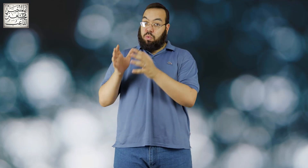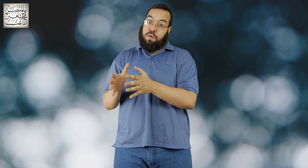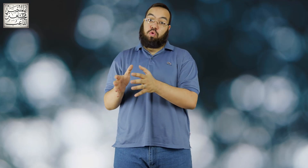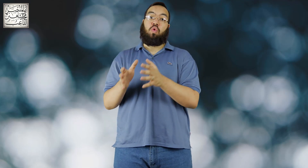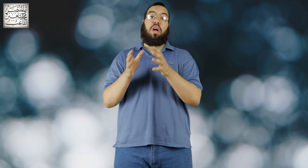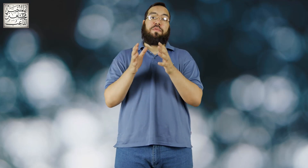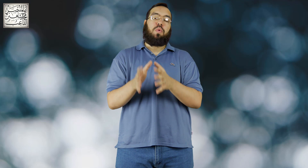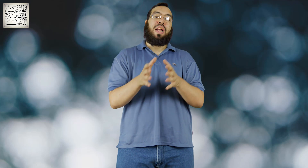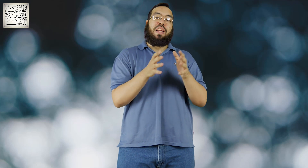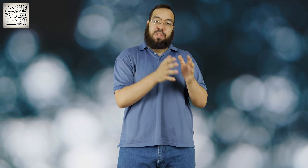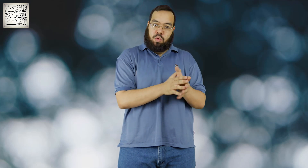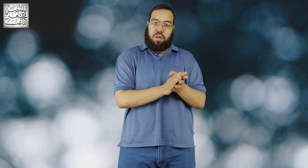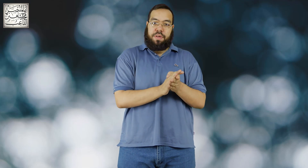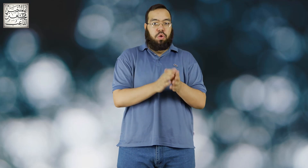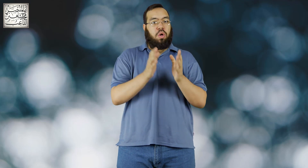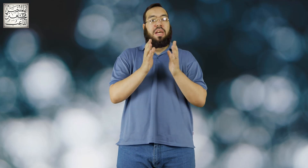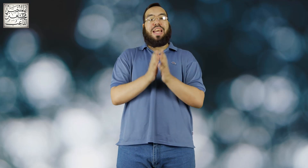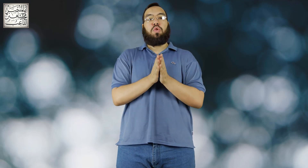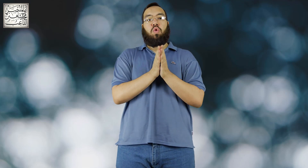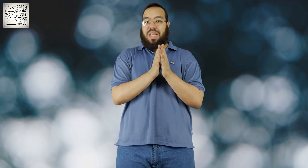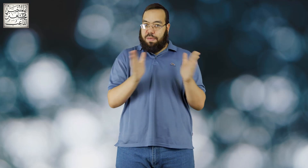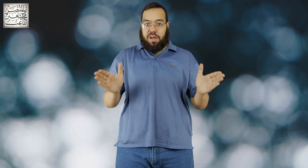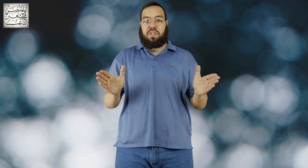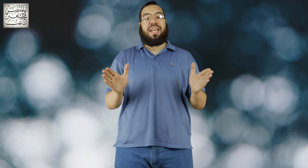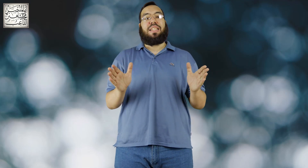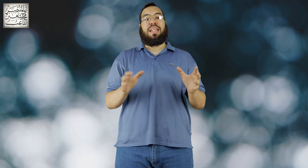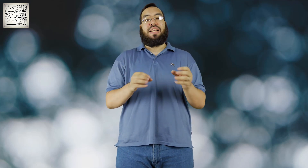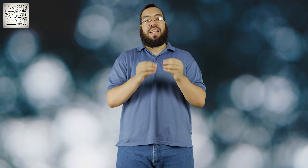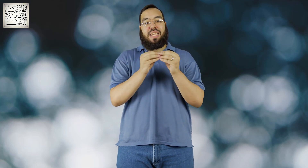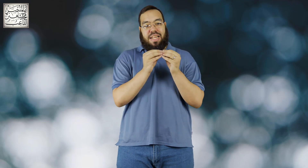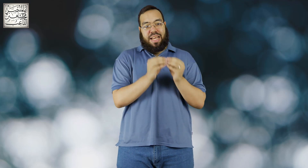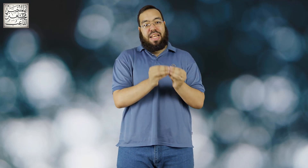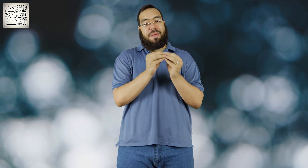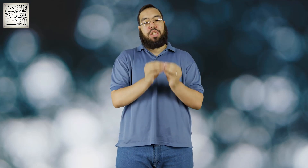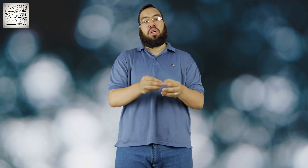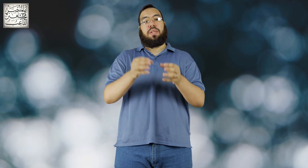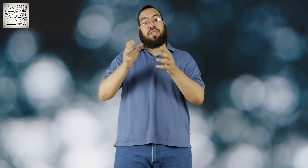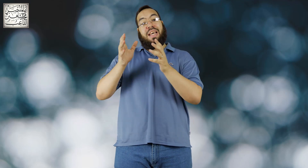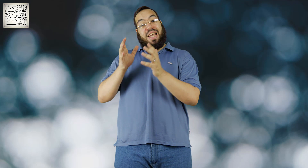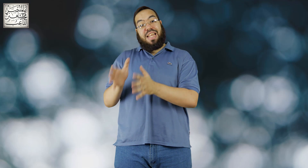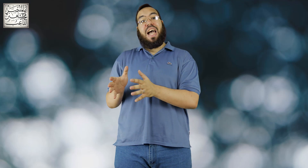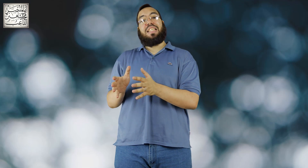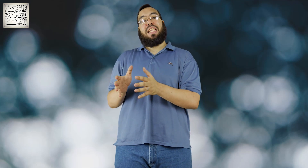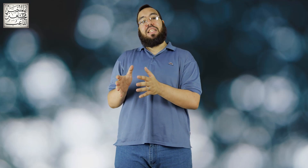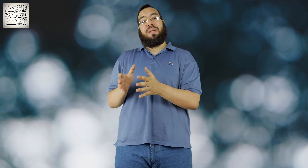تصوير فوتوغرافي ولا في تصوير فيديو النقطة دي فاصلة جدا جدا لان غالبا الشخص اللي هيستخدم